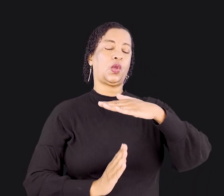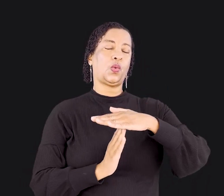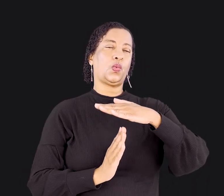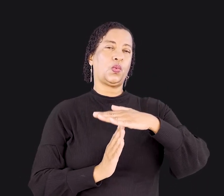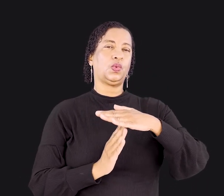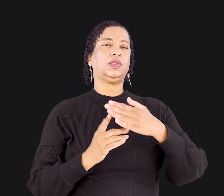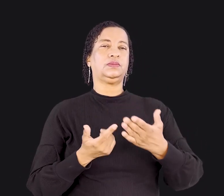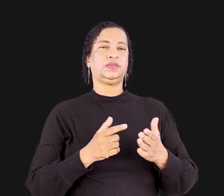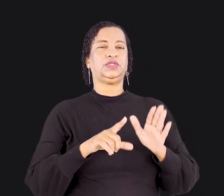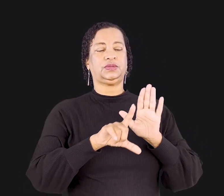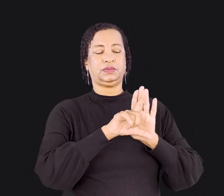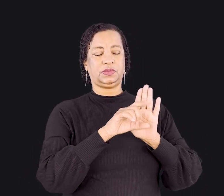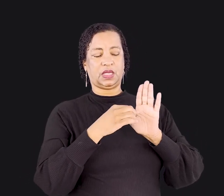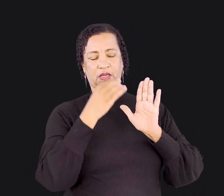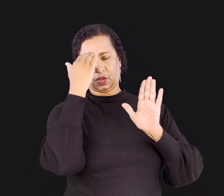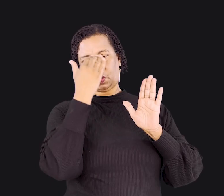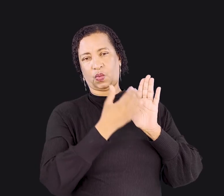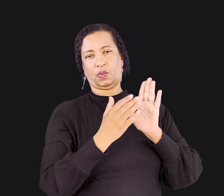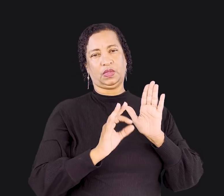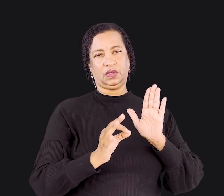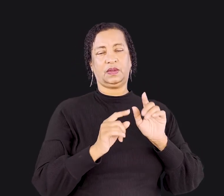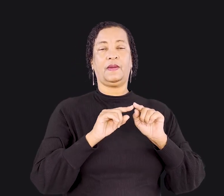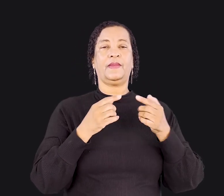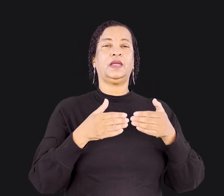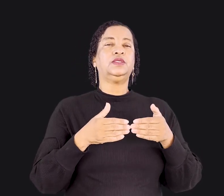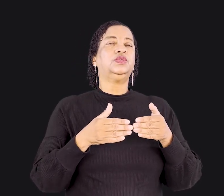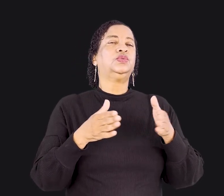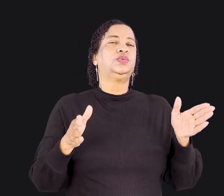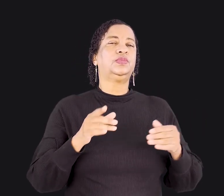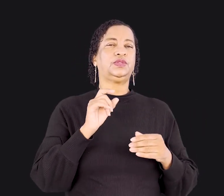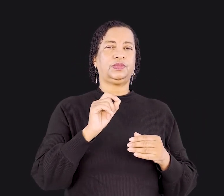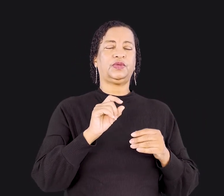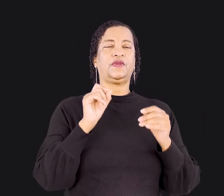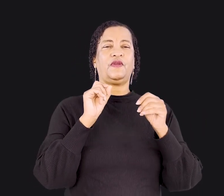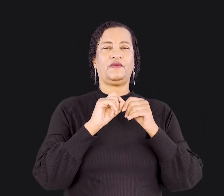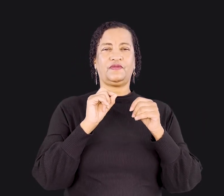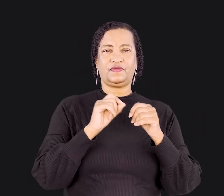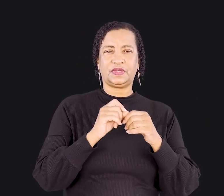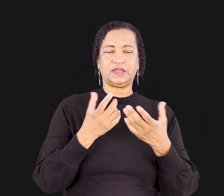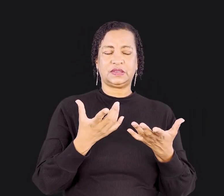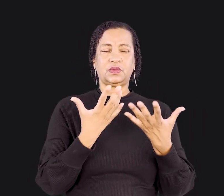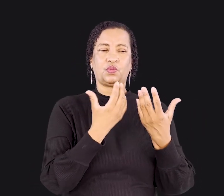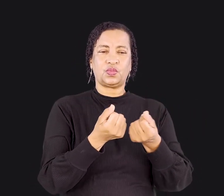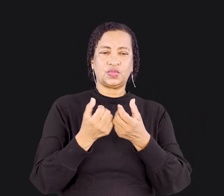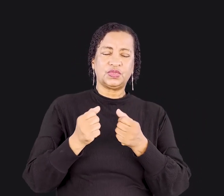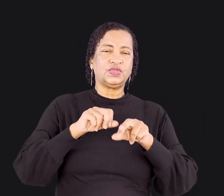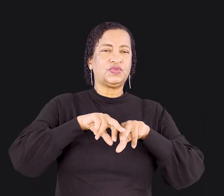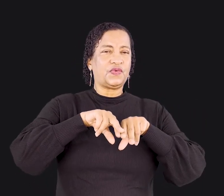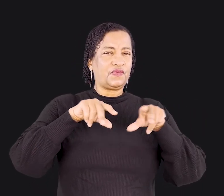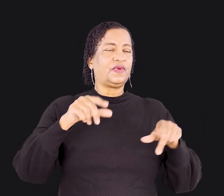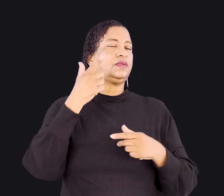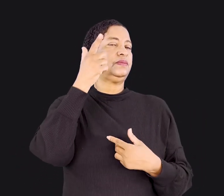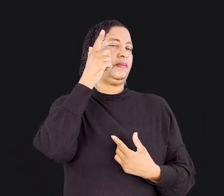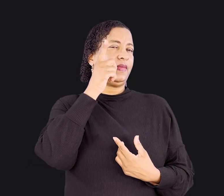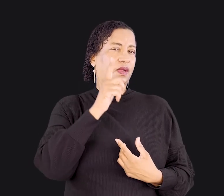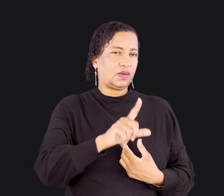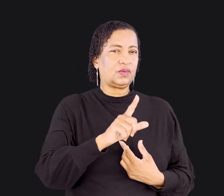caminhar sem lei. Mas o princípio era fazer o máximo de concessões para alcançar o homem